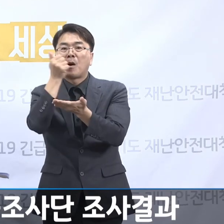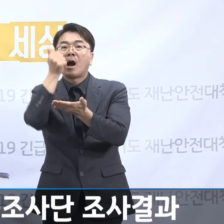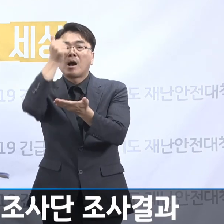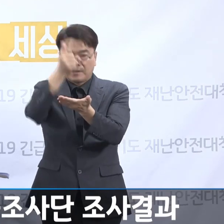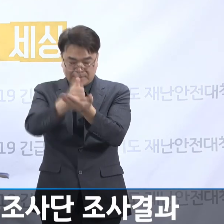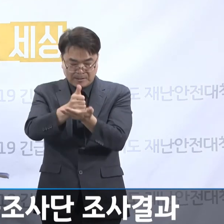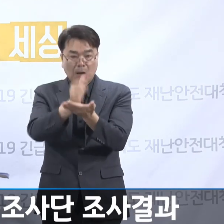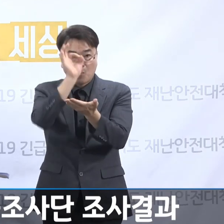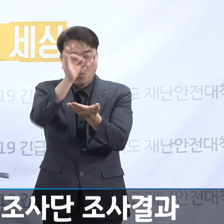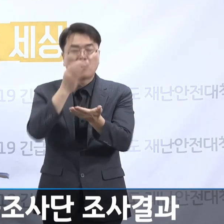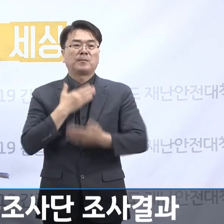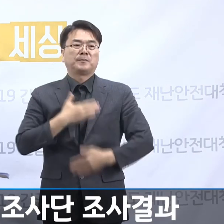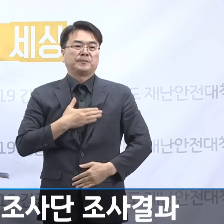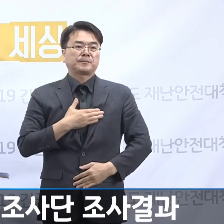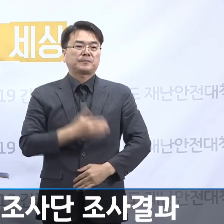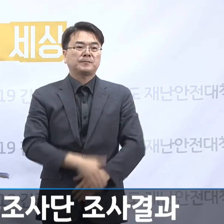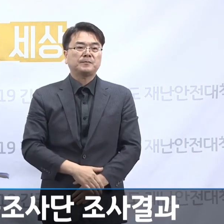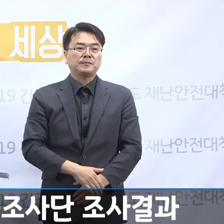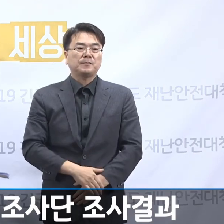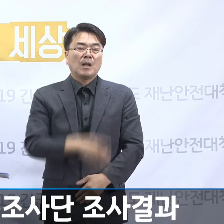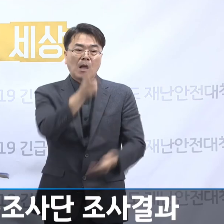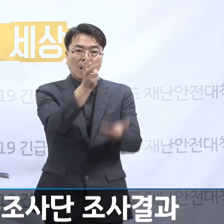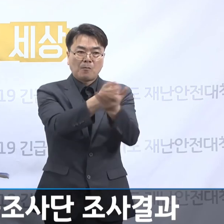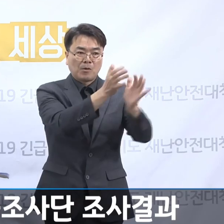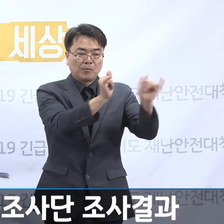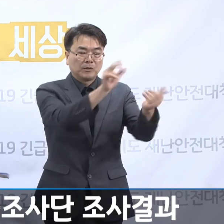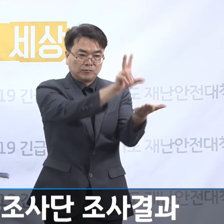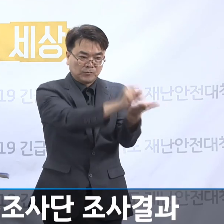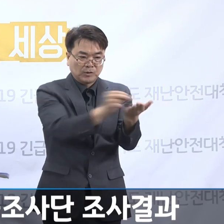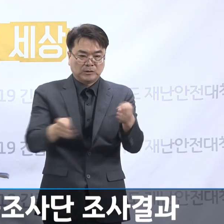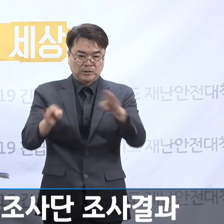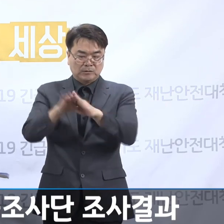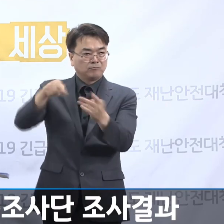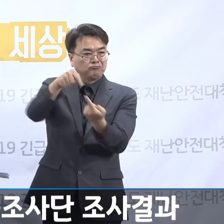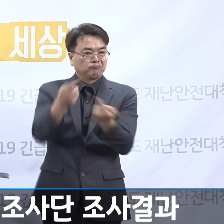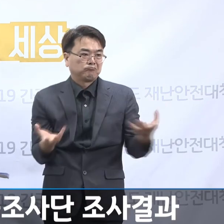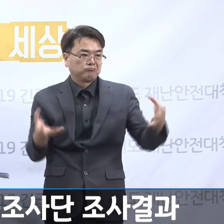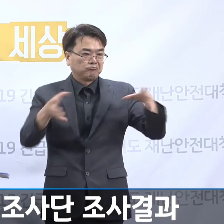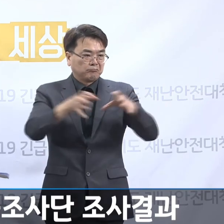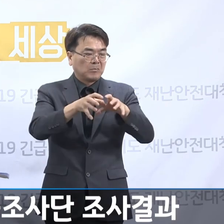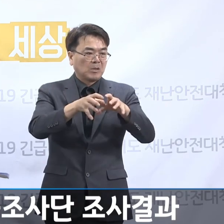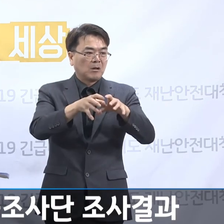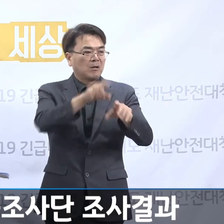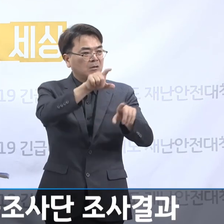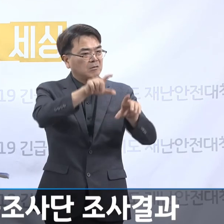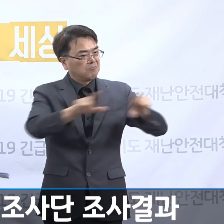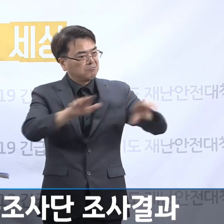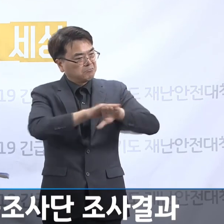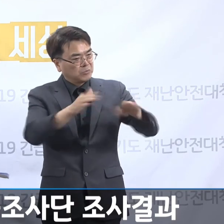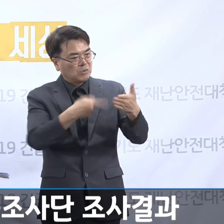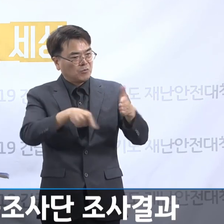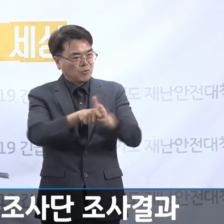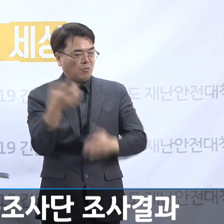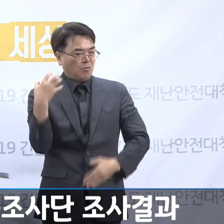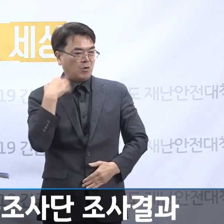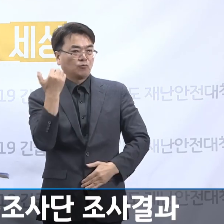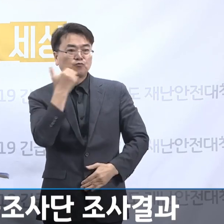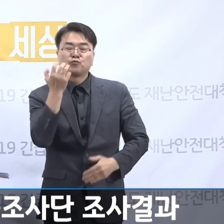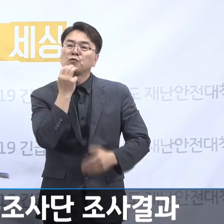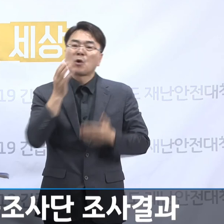나눔이집 문제는 법인과 시설을 포함하고 있으며 이에 관한 처분이나 지도감독에 관한도